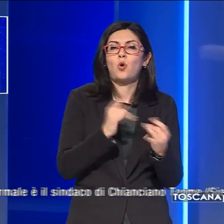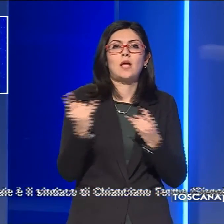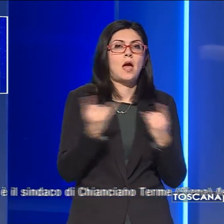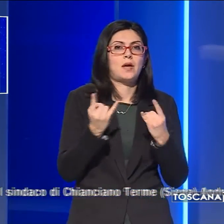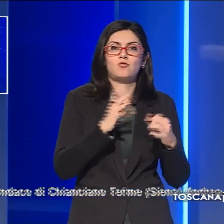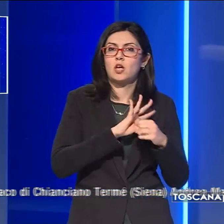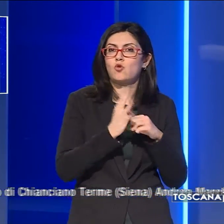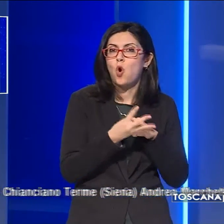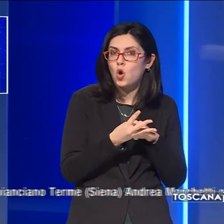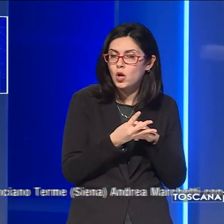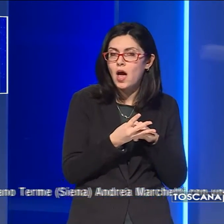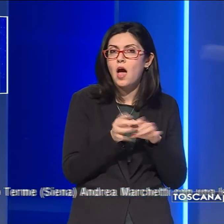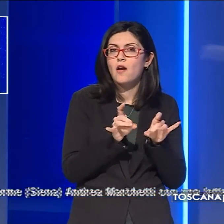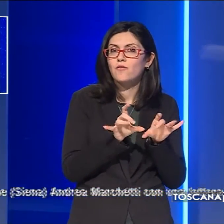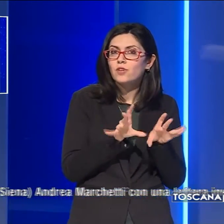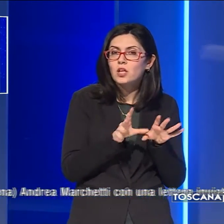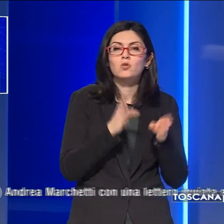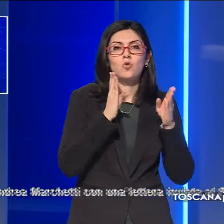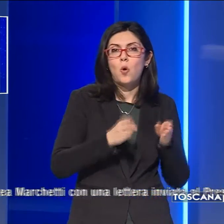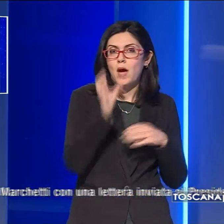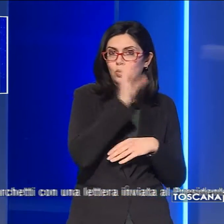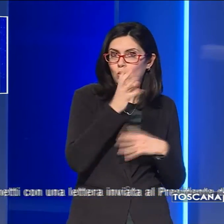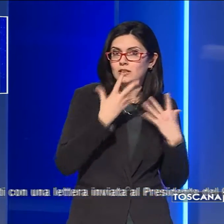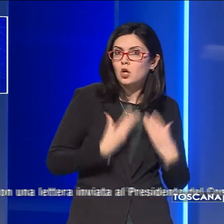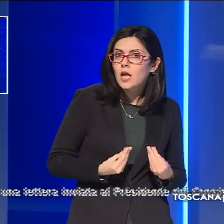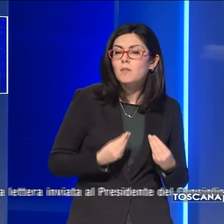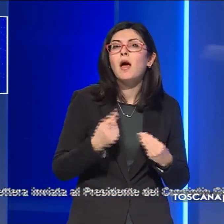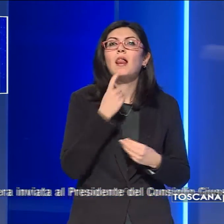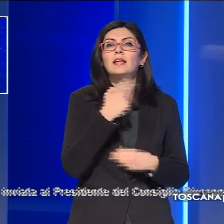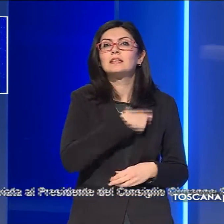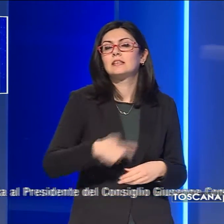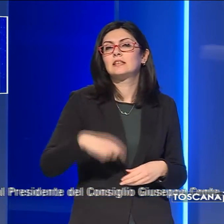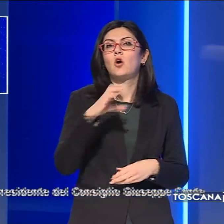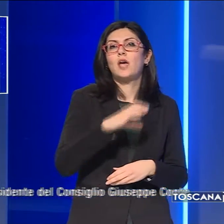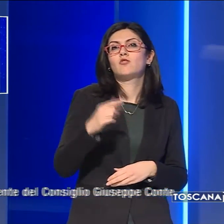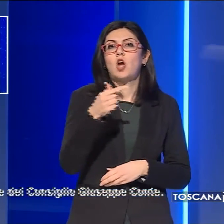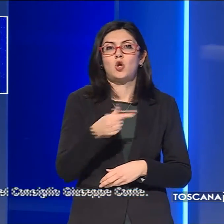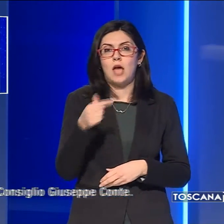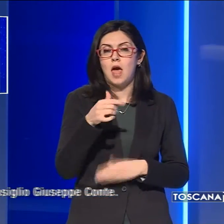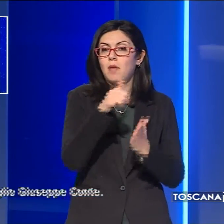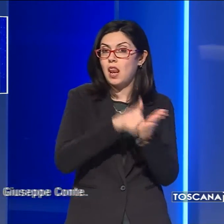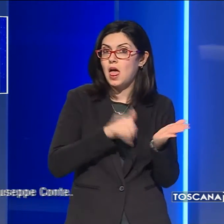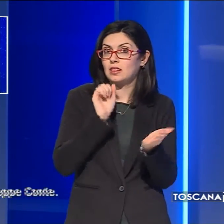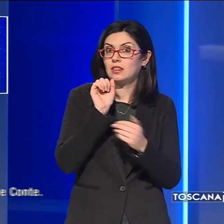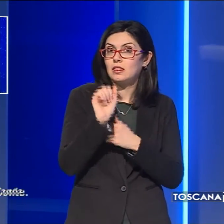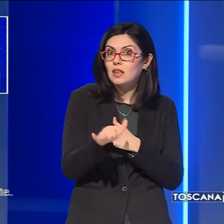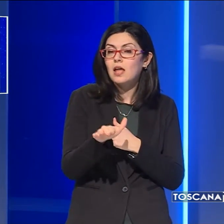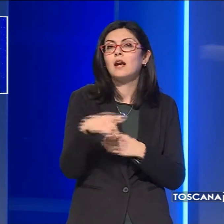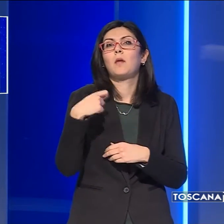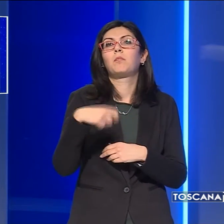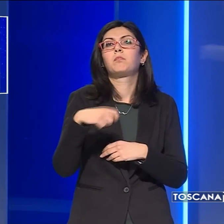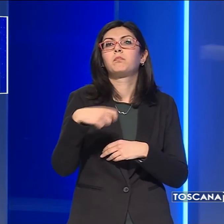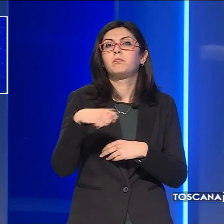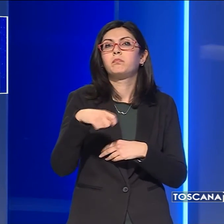coronavirus sul comparto turistico e termale è il sindaco di Chianciano Terme, con una lettera inviata al presidente